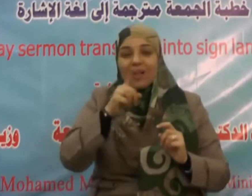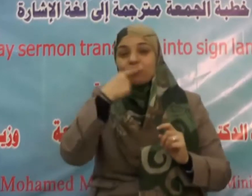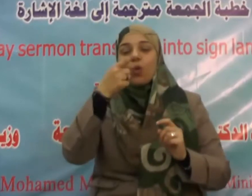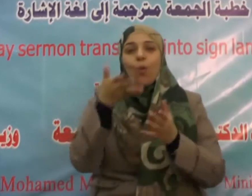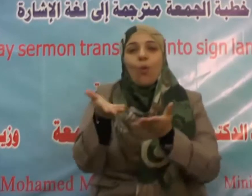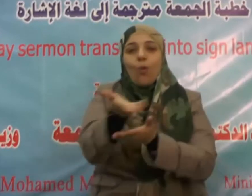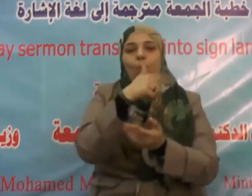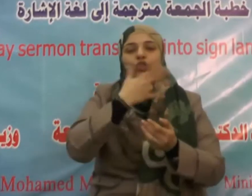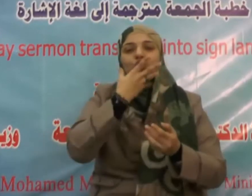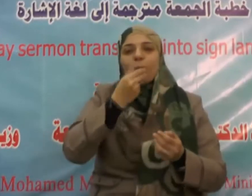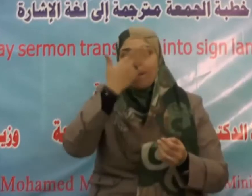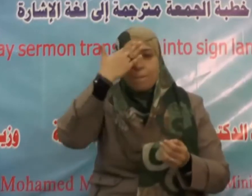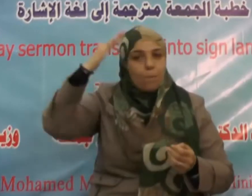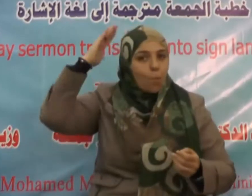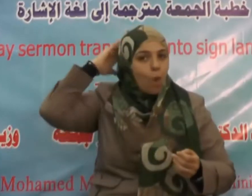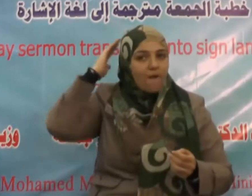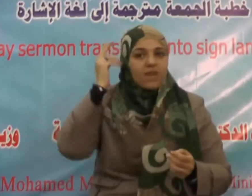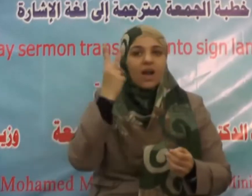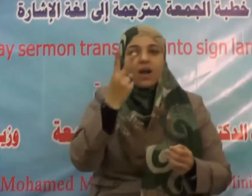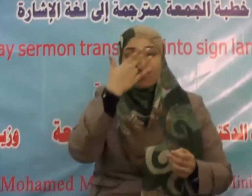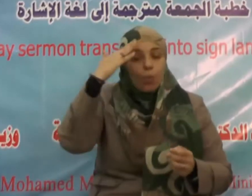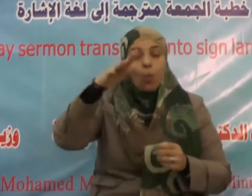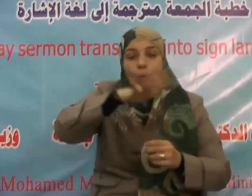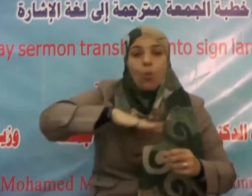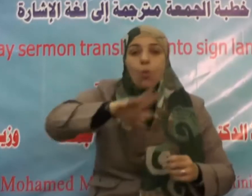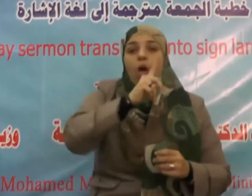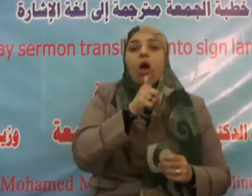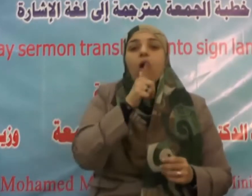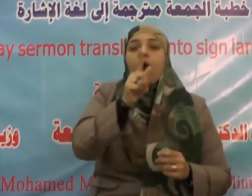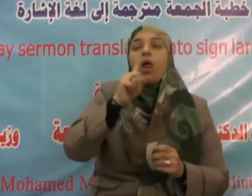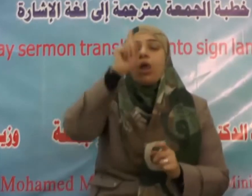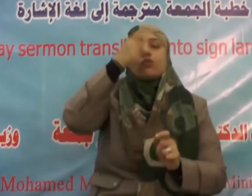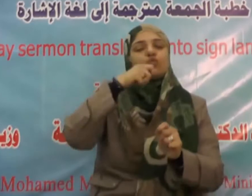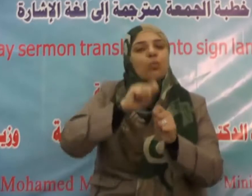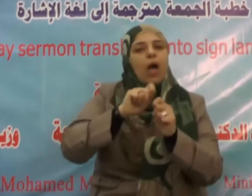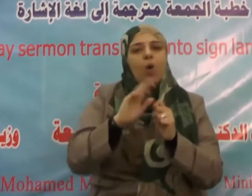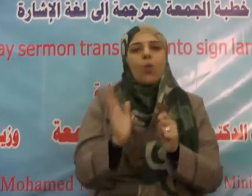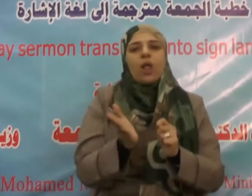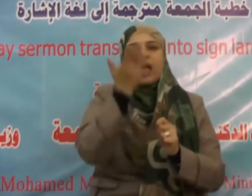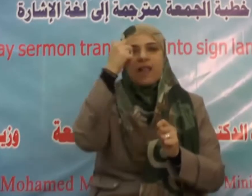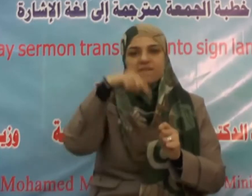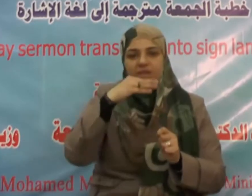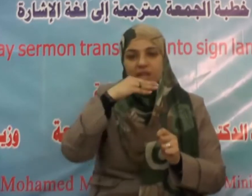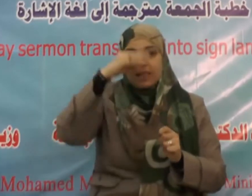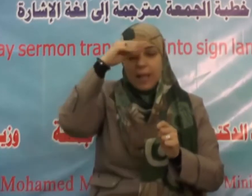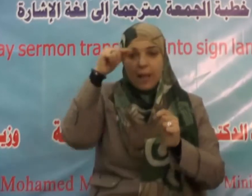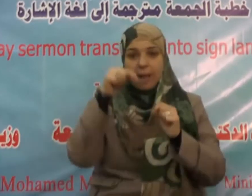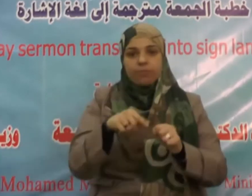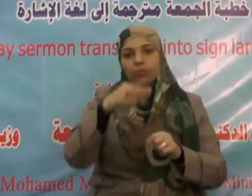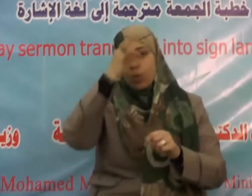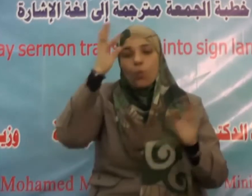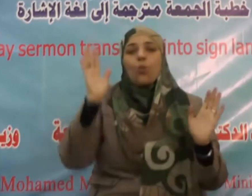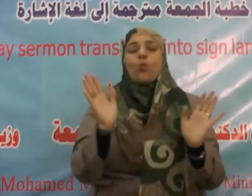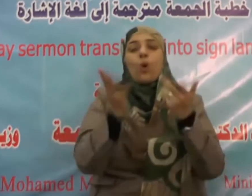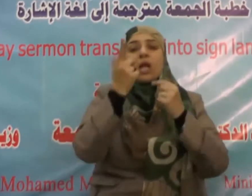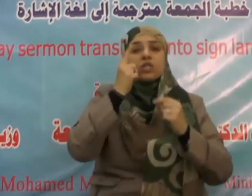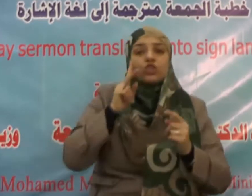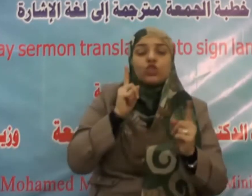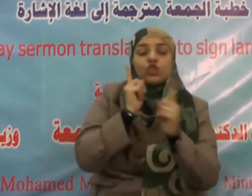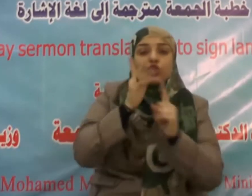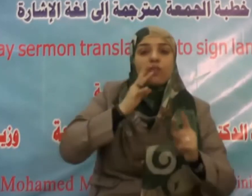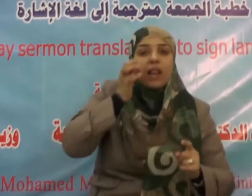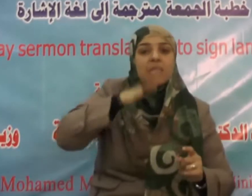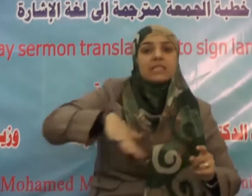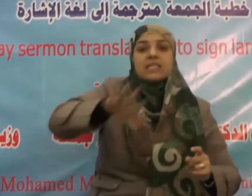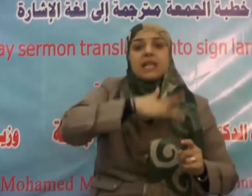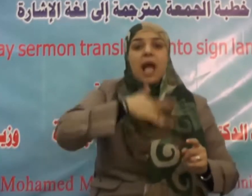صدقت فليس الإيمان مجرد كلمة تقال باللسان وإنما